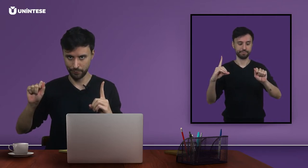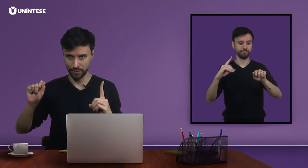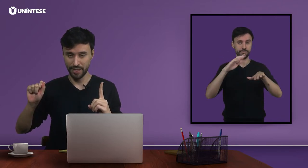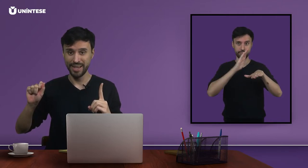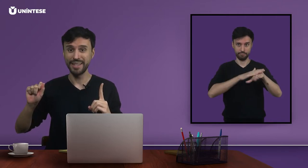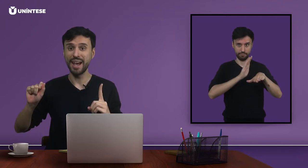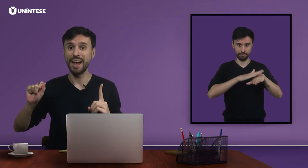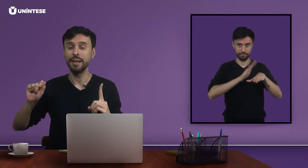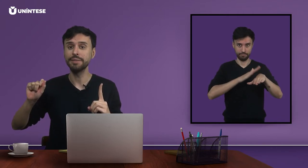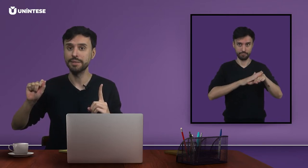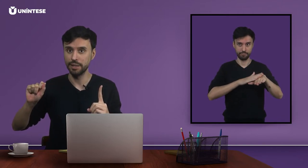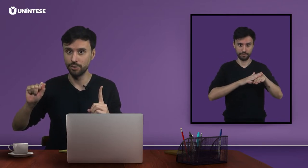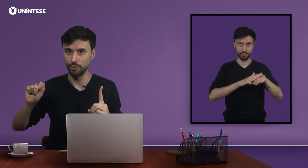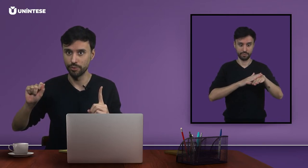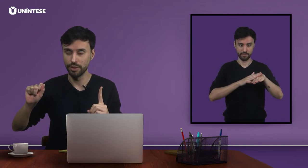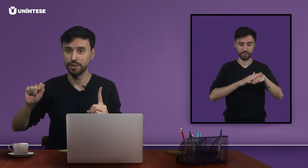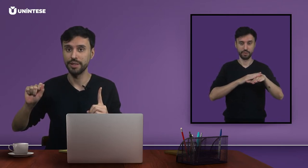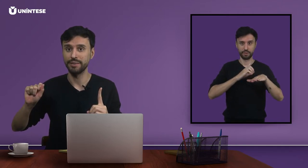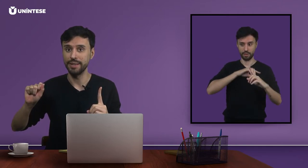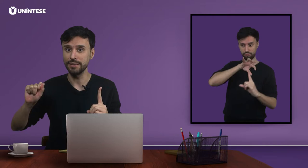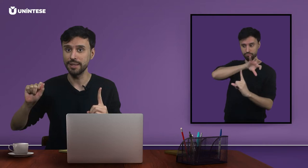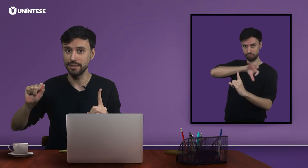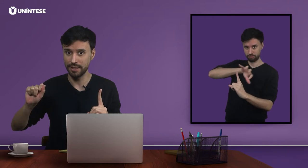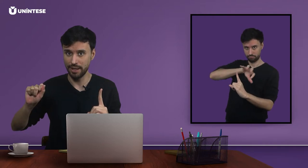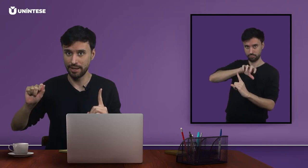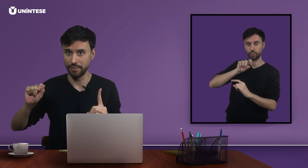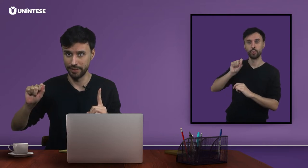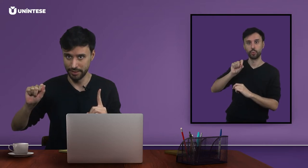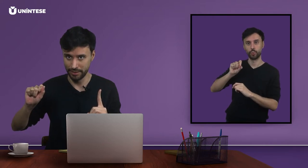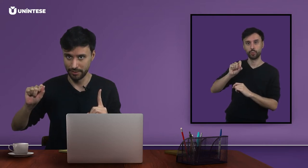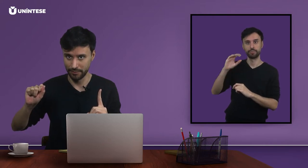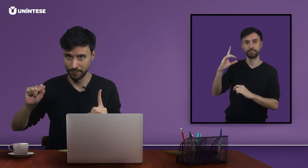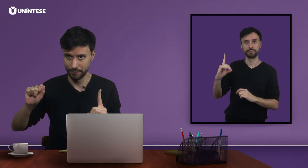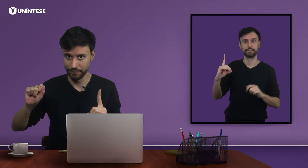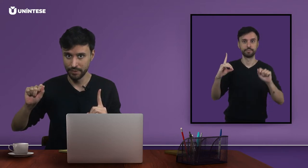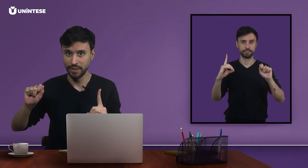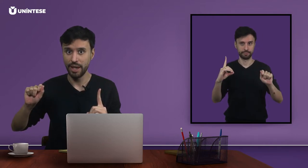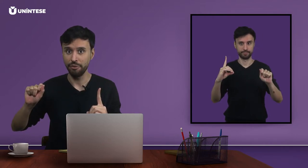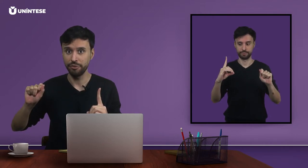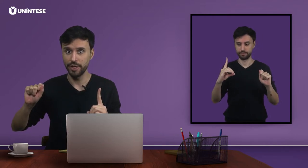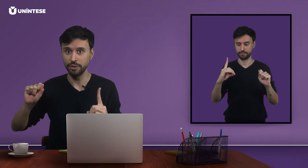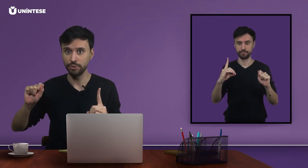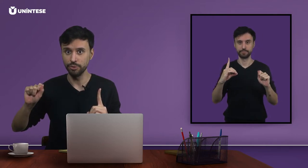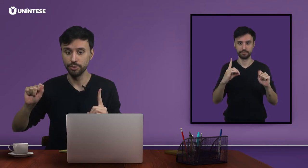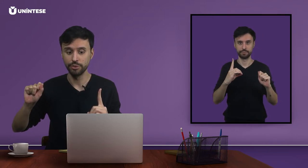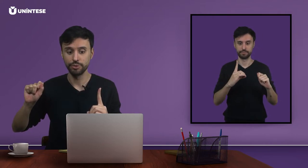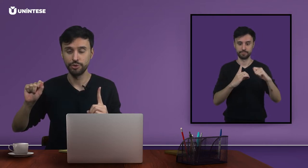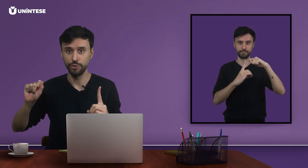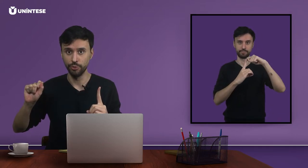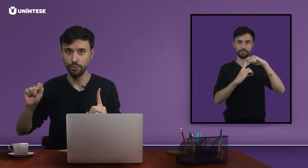e a ação de descascar a banana é feito de um